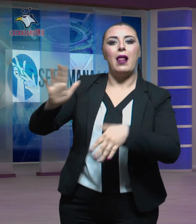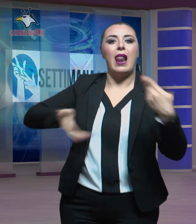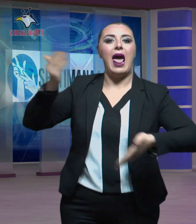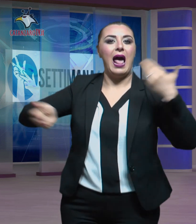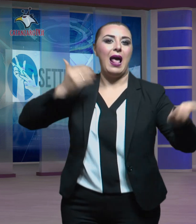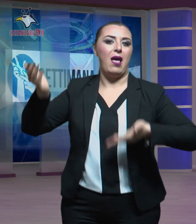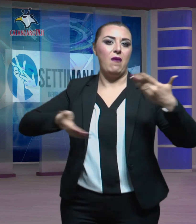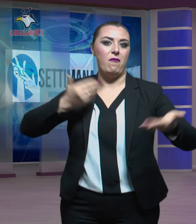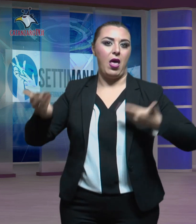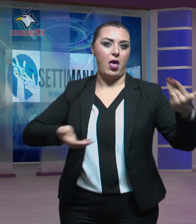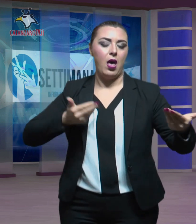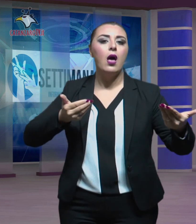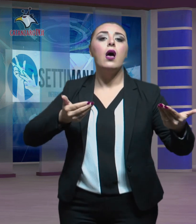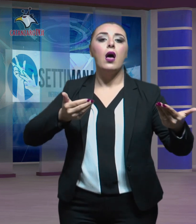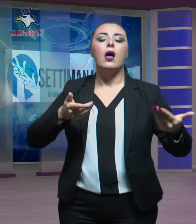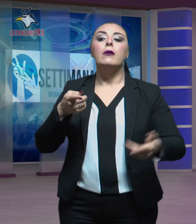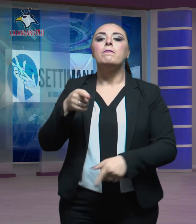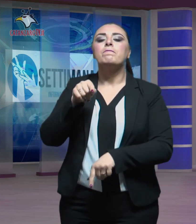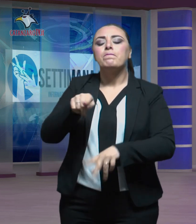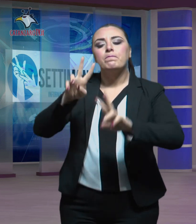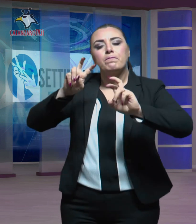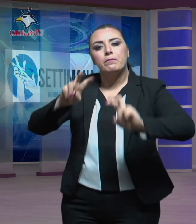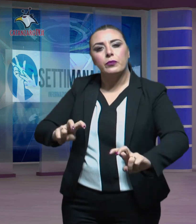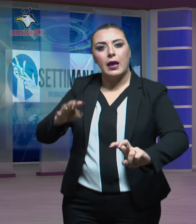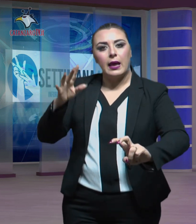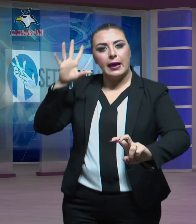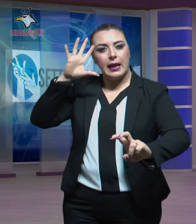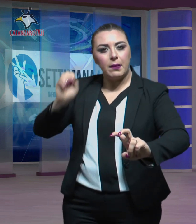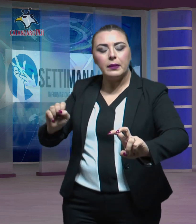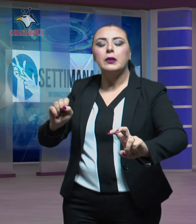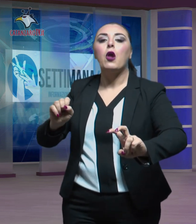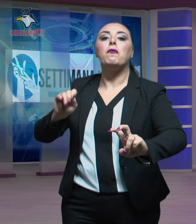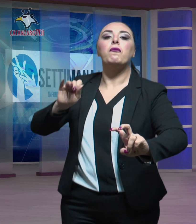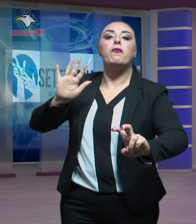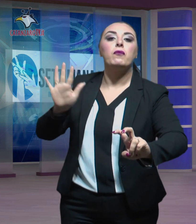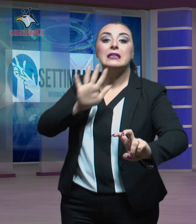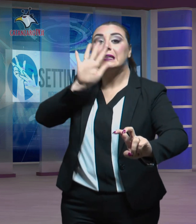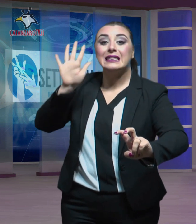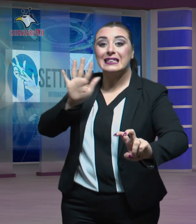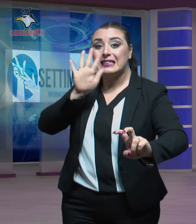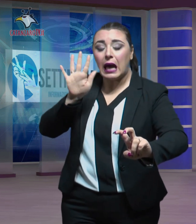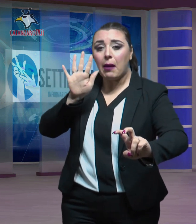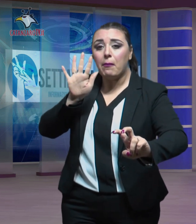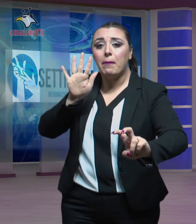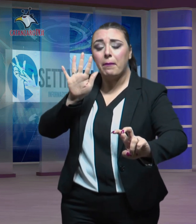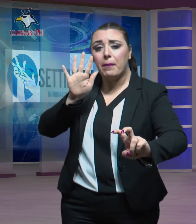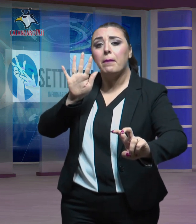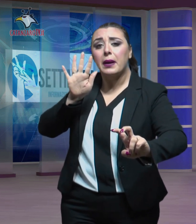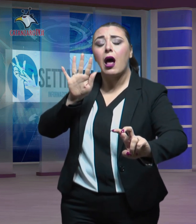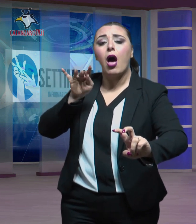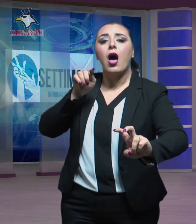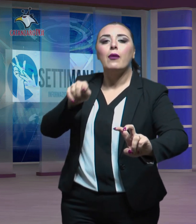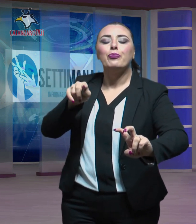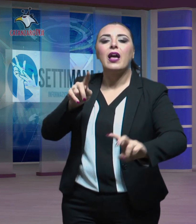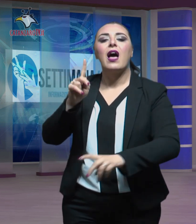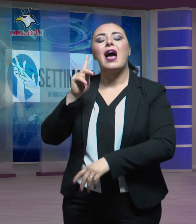smontaggio. Sull'episodio indagano i carabinieri, anche se dalle prime indagini